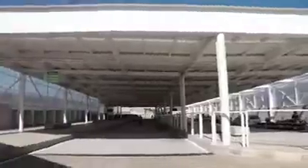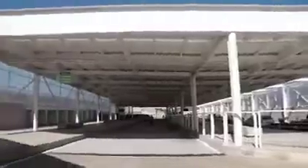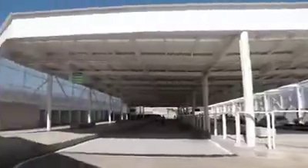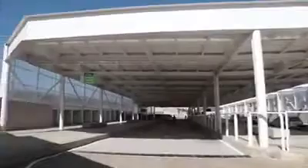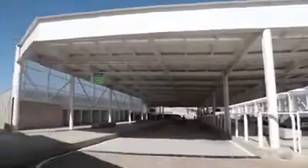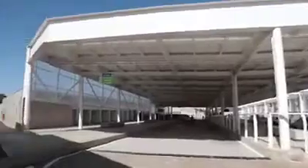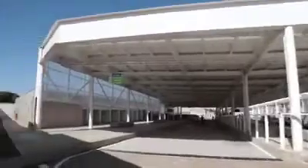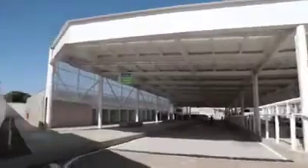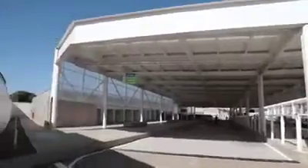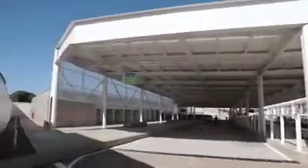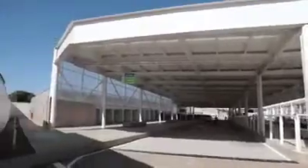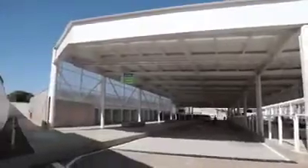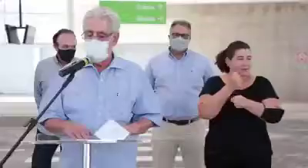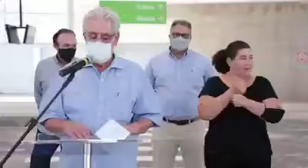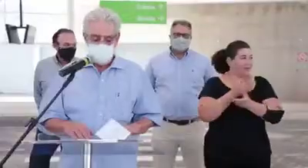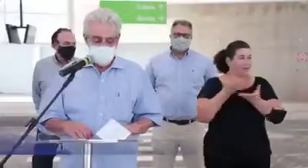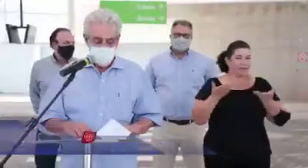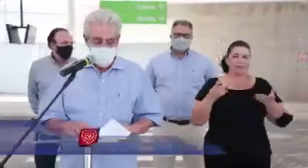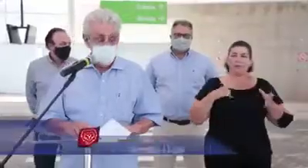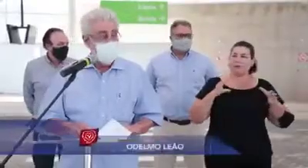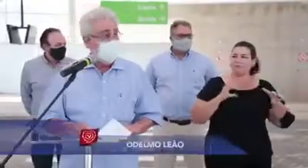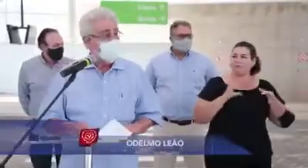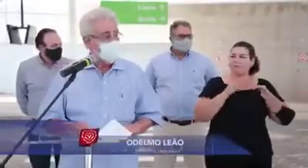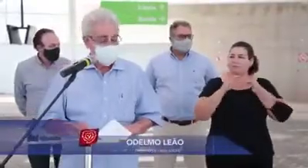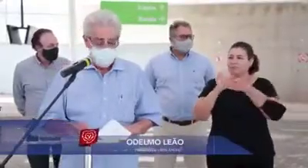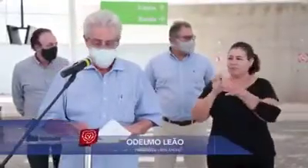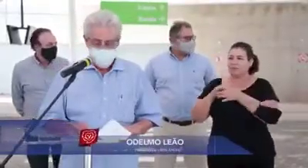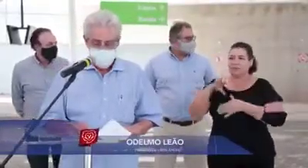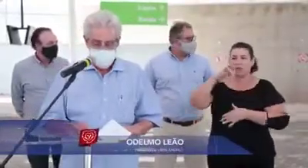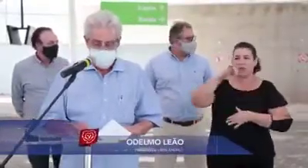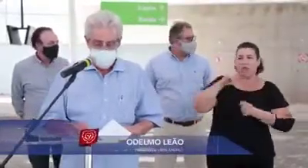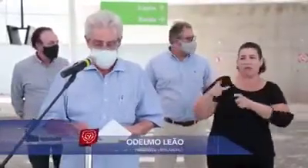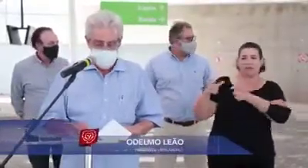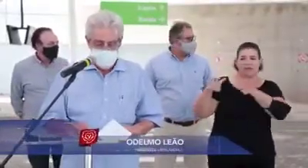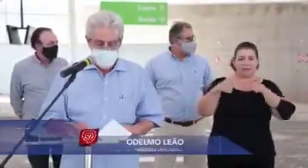Esta obra aqui é uma obra de integração de nove bairros.